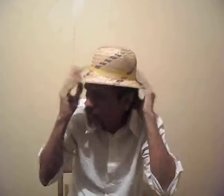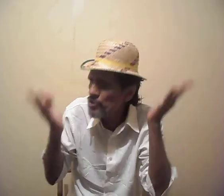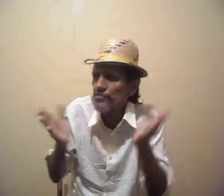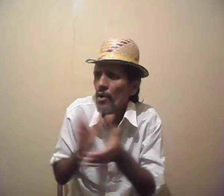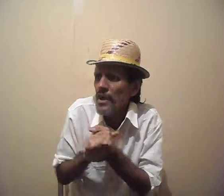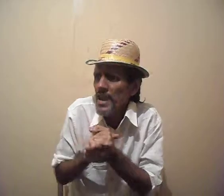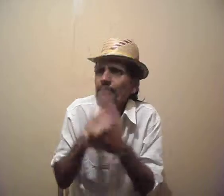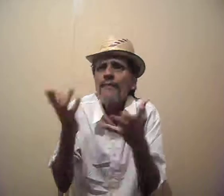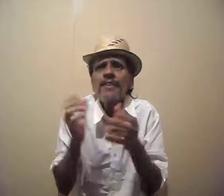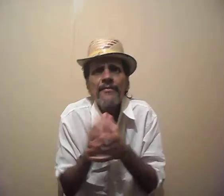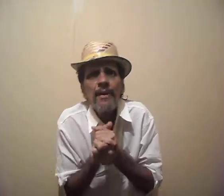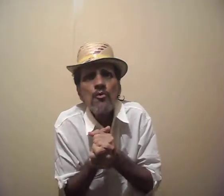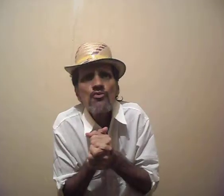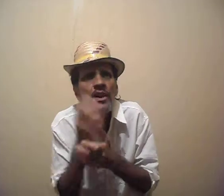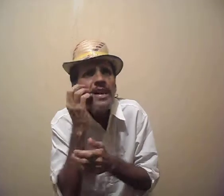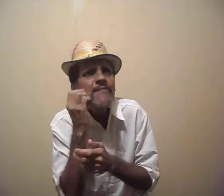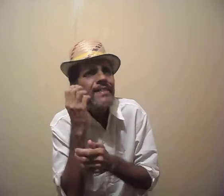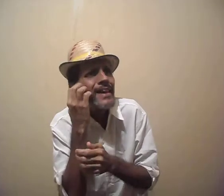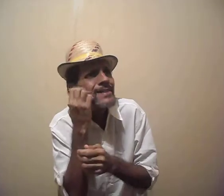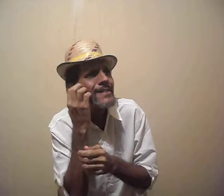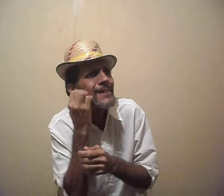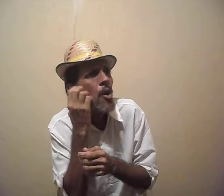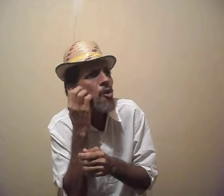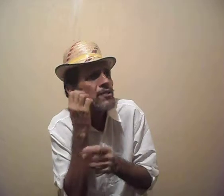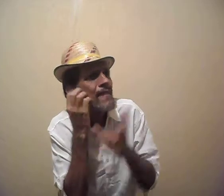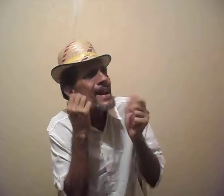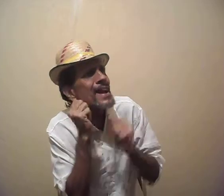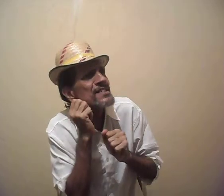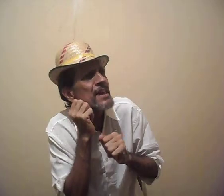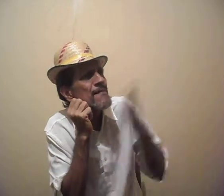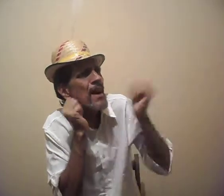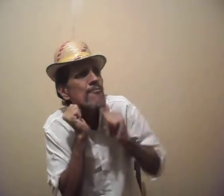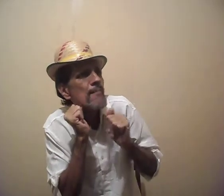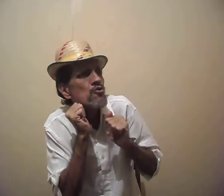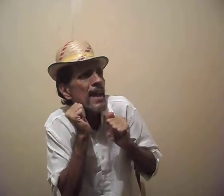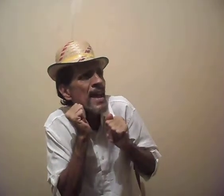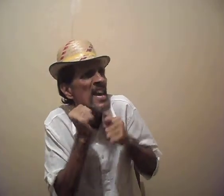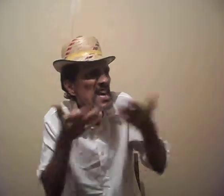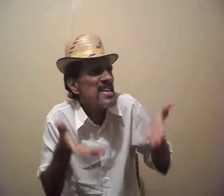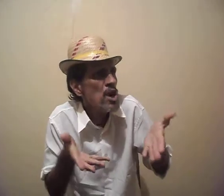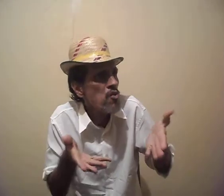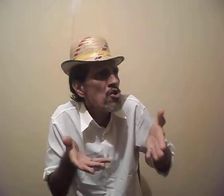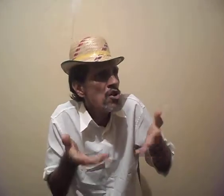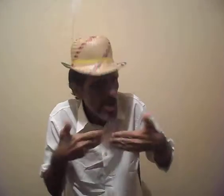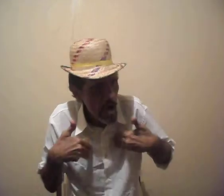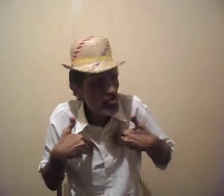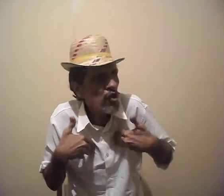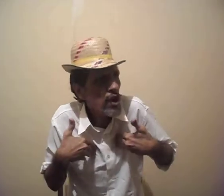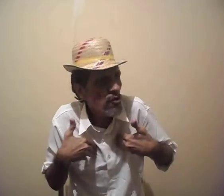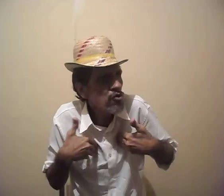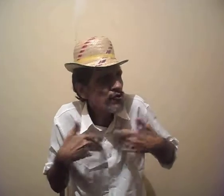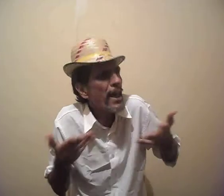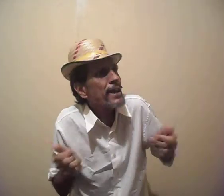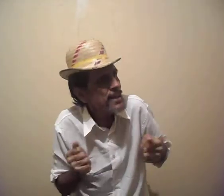meu Deus do céu. Ele vai ficar famoso, ele vai sair aqui da Sarrosa, ele vai ganhar dinheiro, vai arrumar mulher. E eu? Eu que sou eu, o Zequinha.